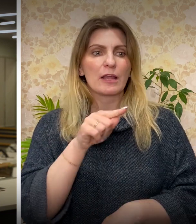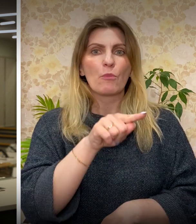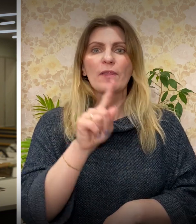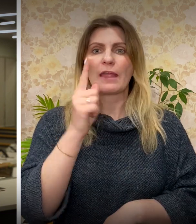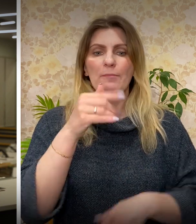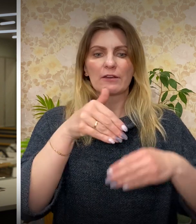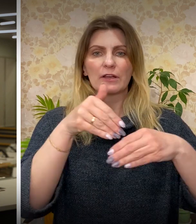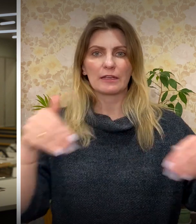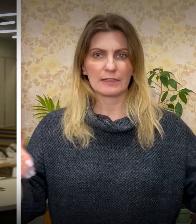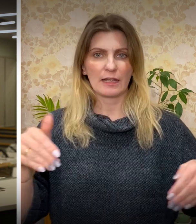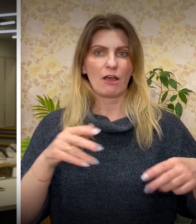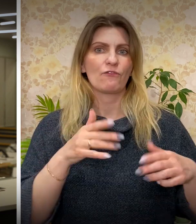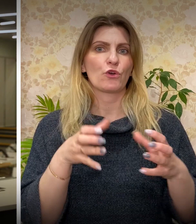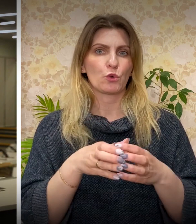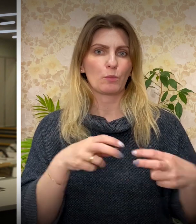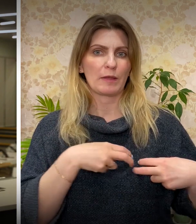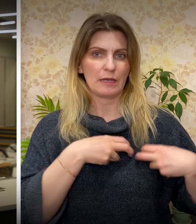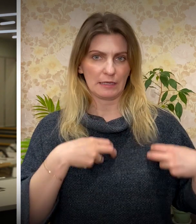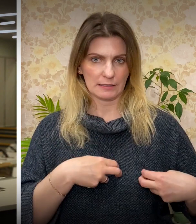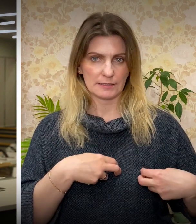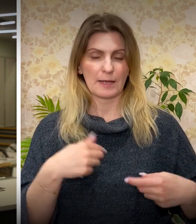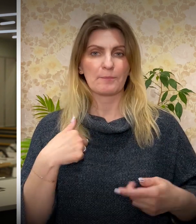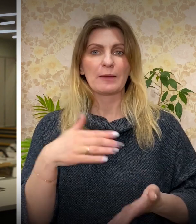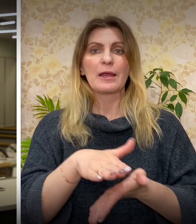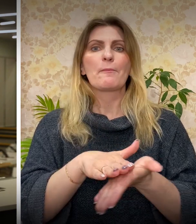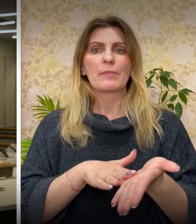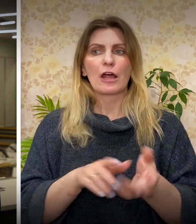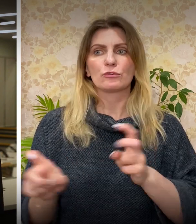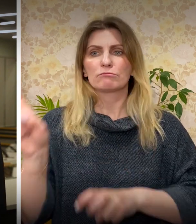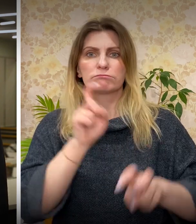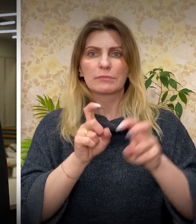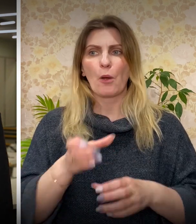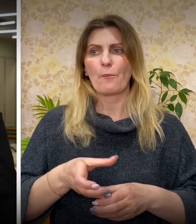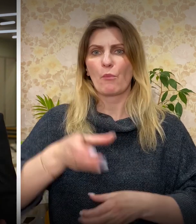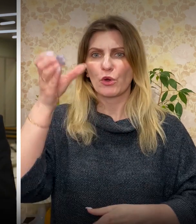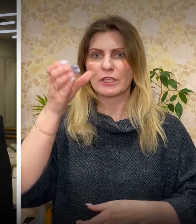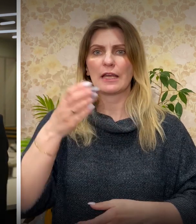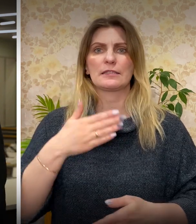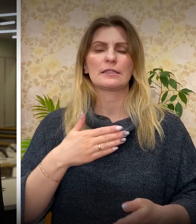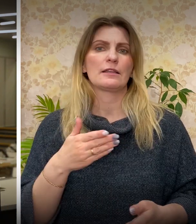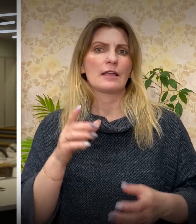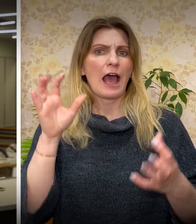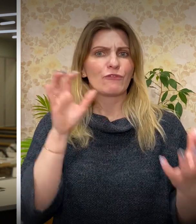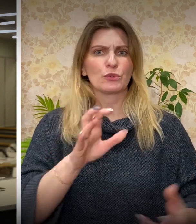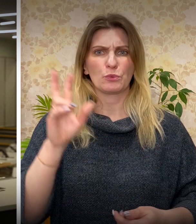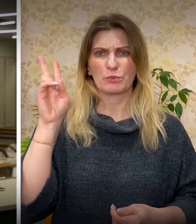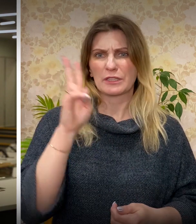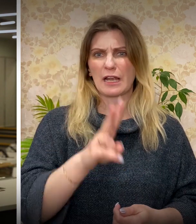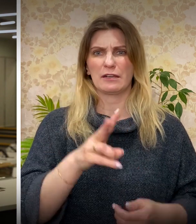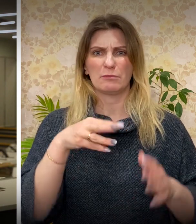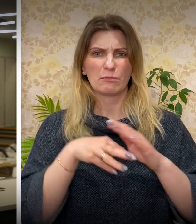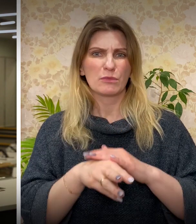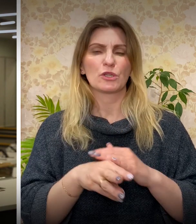переднем крае и тоже в группе риска. Мы продолжаем дезинфицировать подъезды, общественный транспорт. У многих